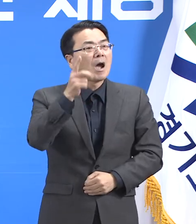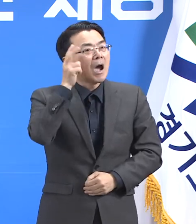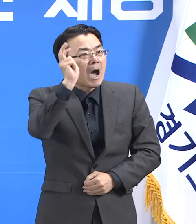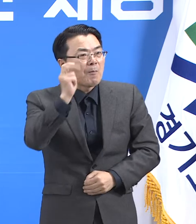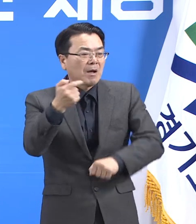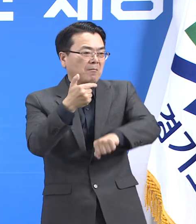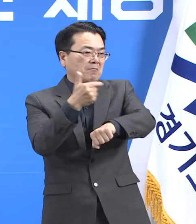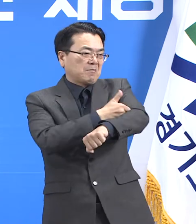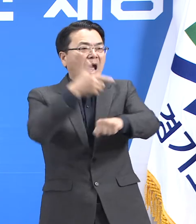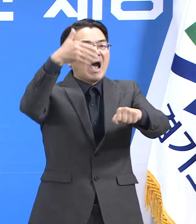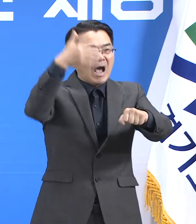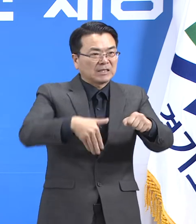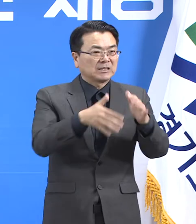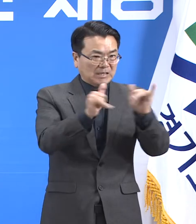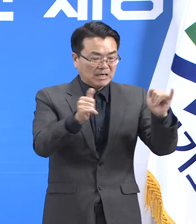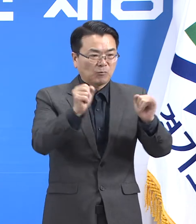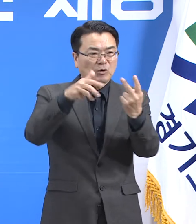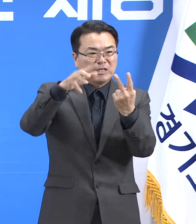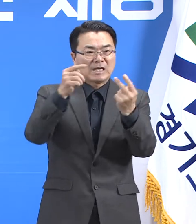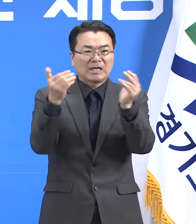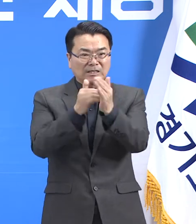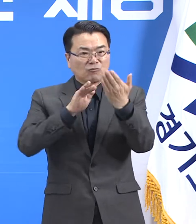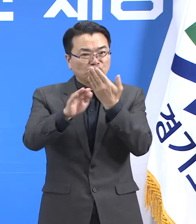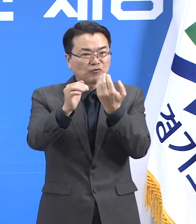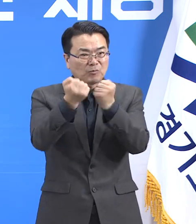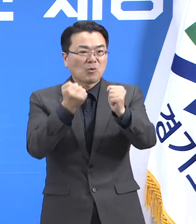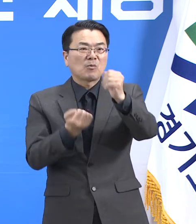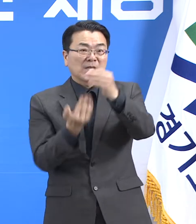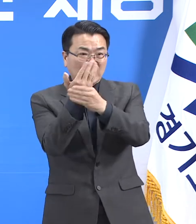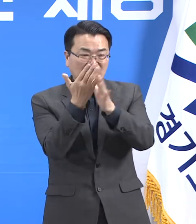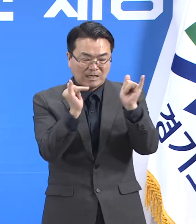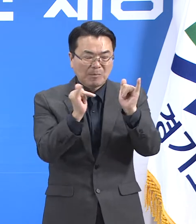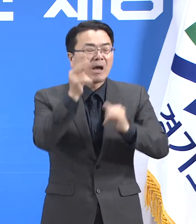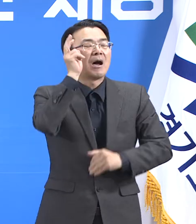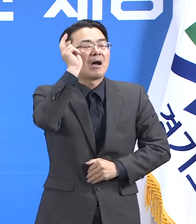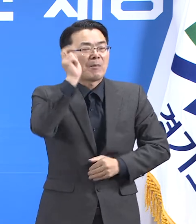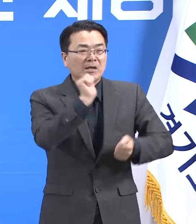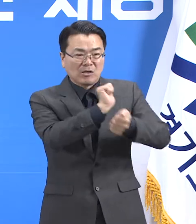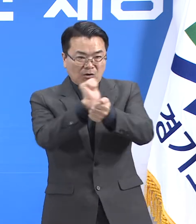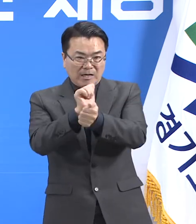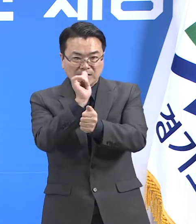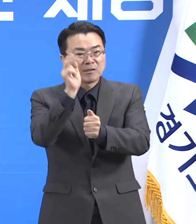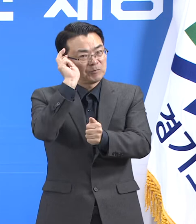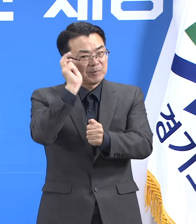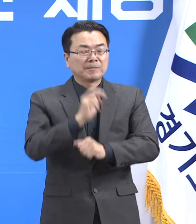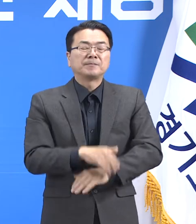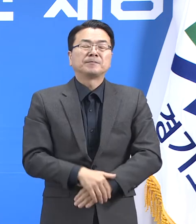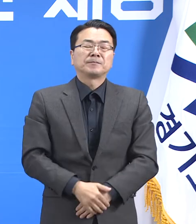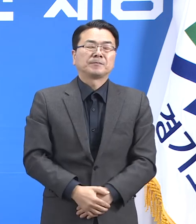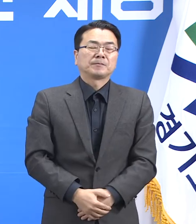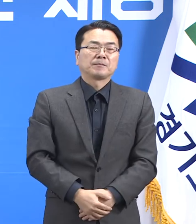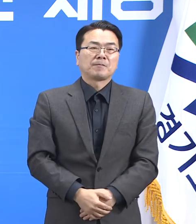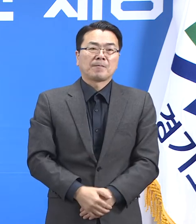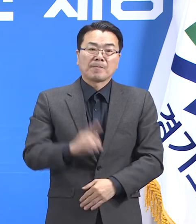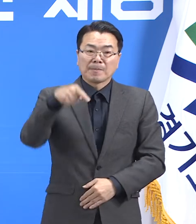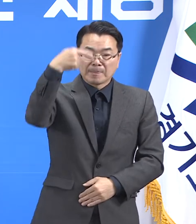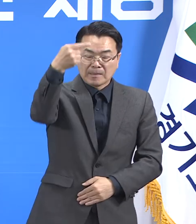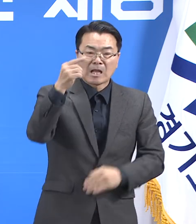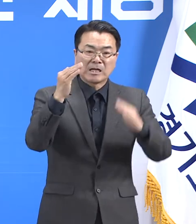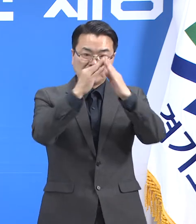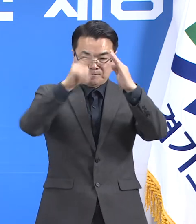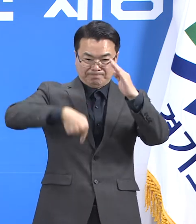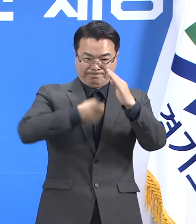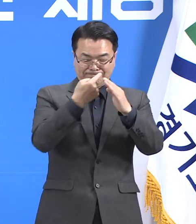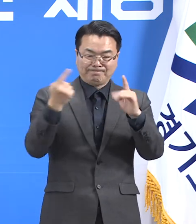미접종자 감염 및 돌파 감염 사례 증가가 인양을 미친 것으로 풀이됩니다. 다음은 재택치료